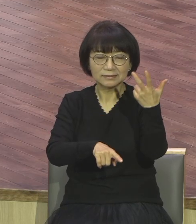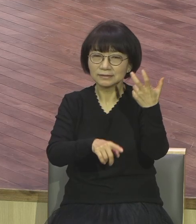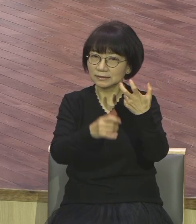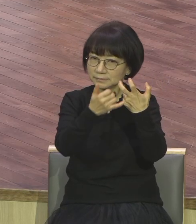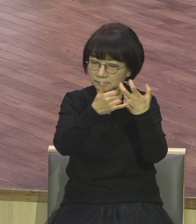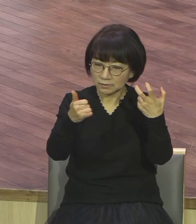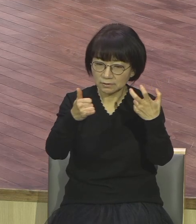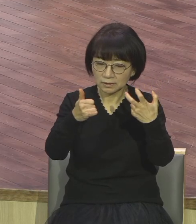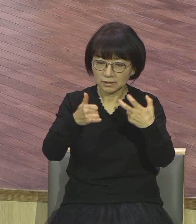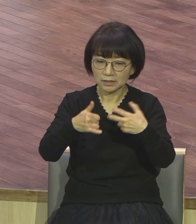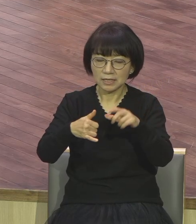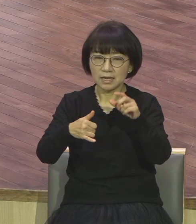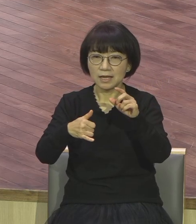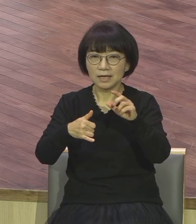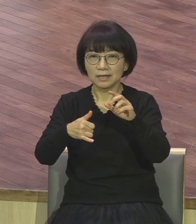무브먼트가 일어나고 있어요.